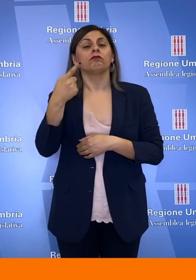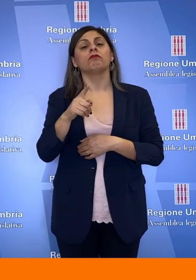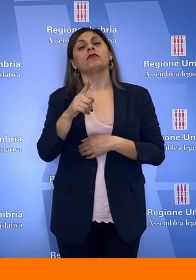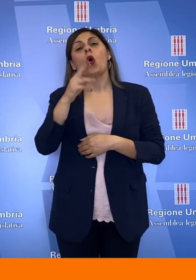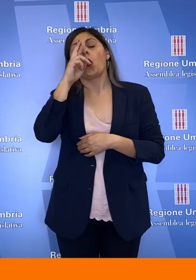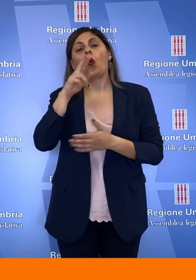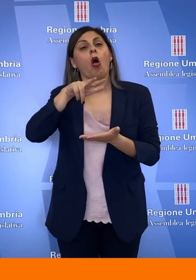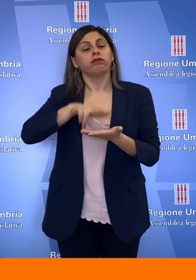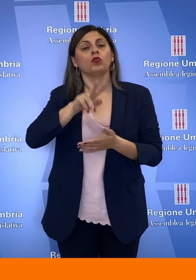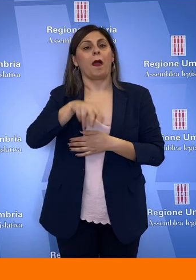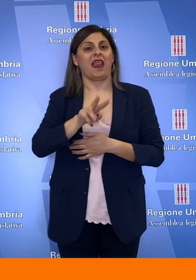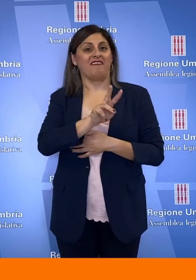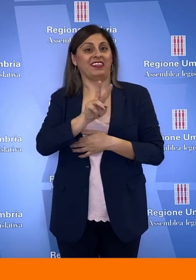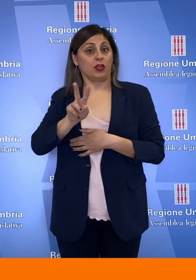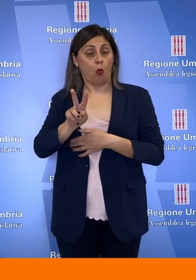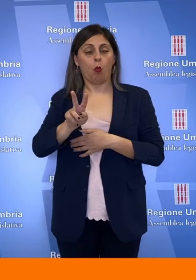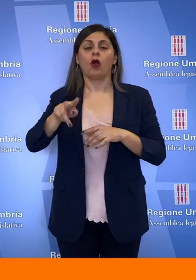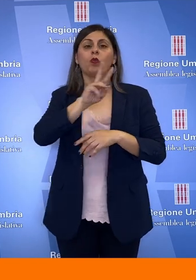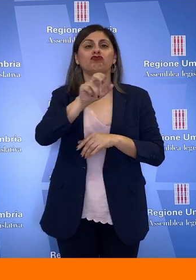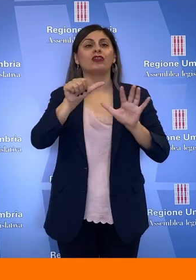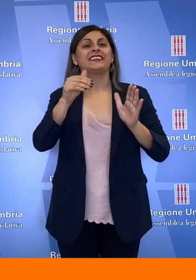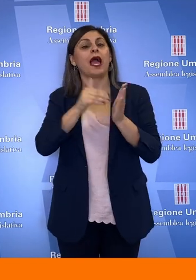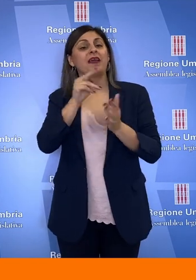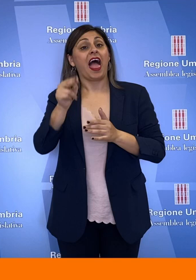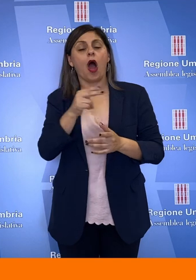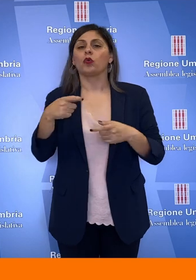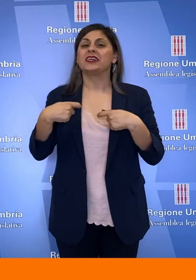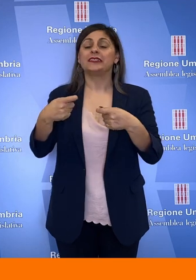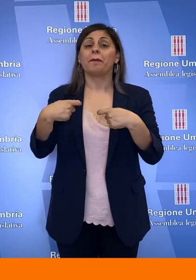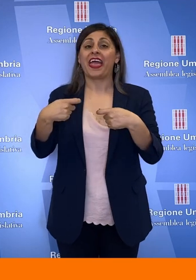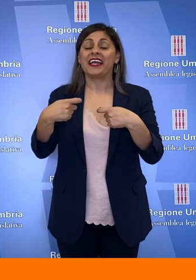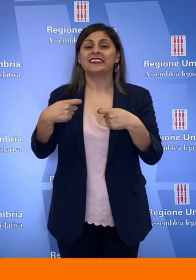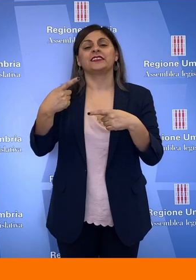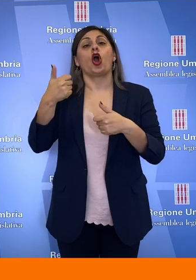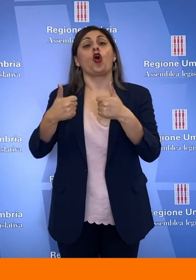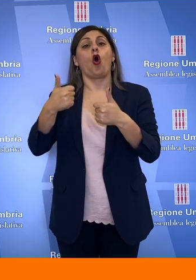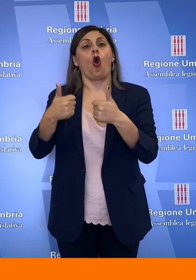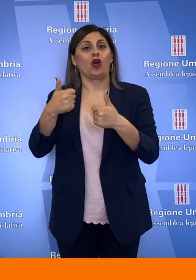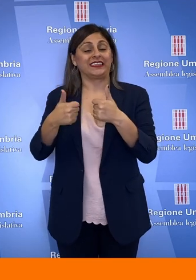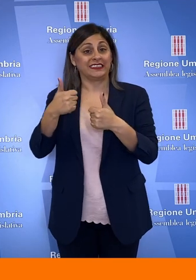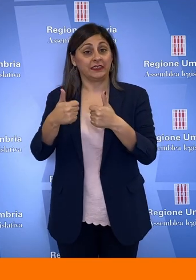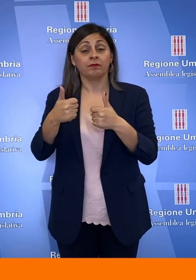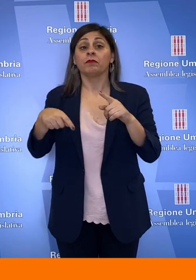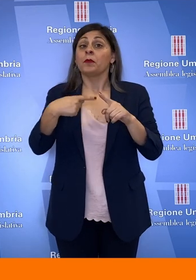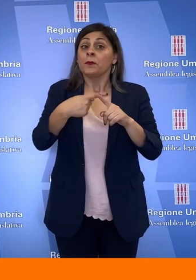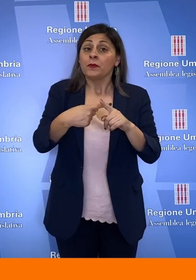2022, 206 mila euro per spese di espletamento dei concorsi ed infine 150